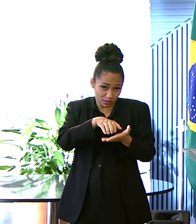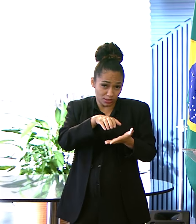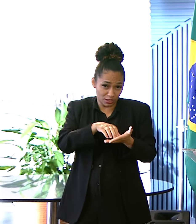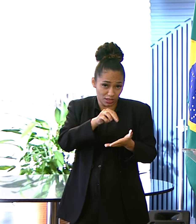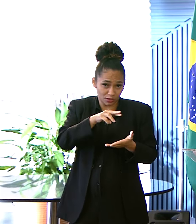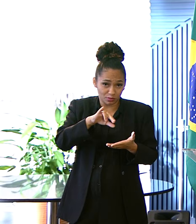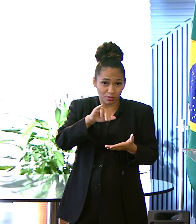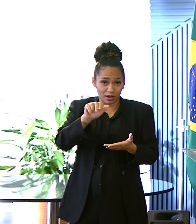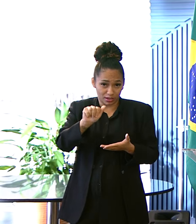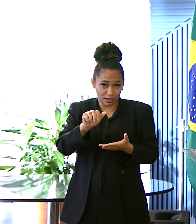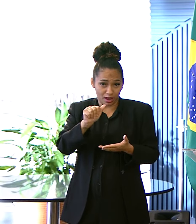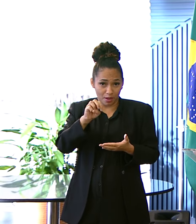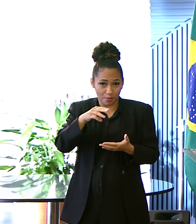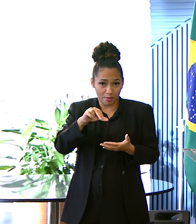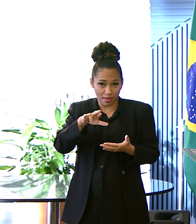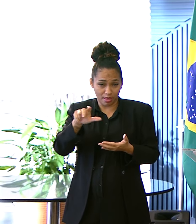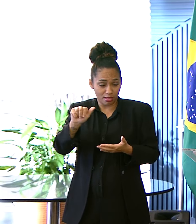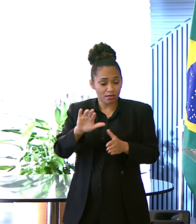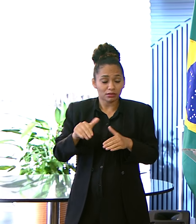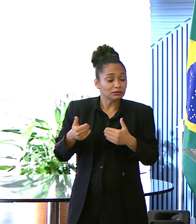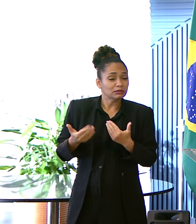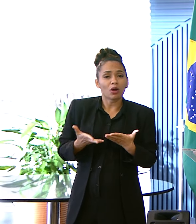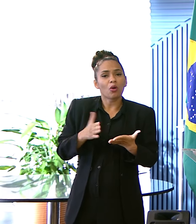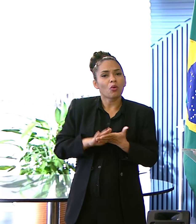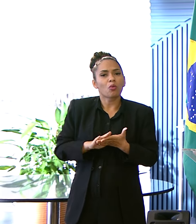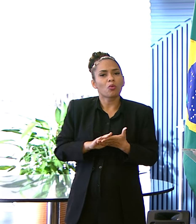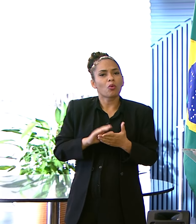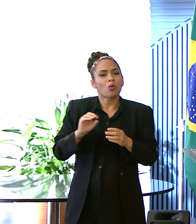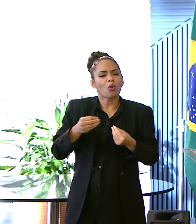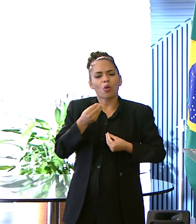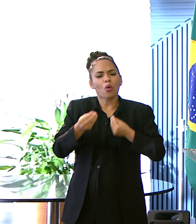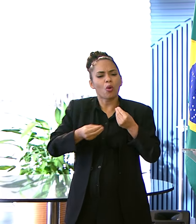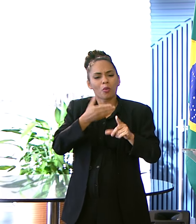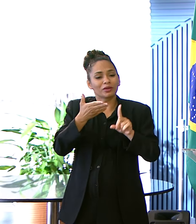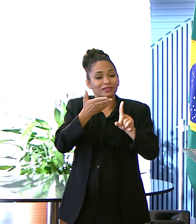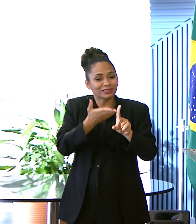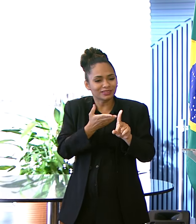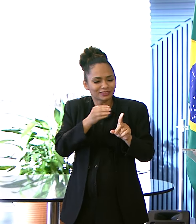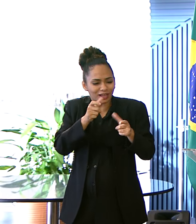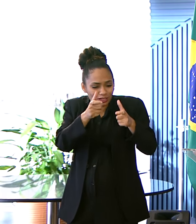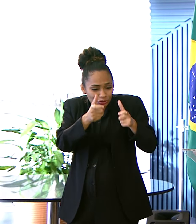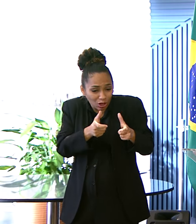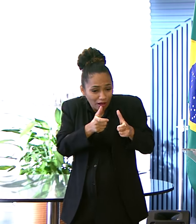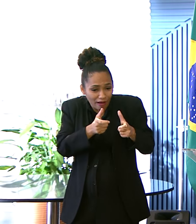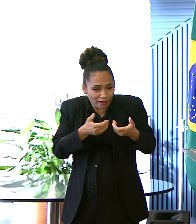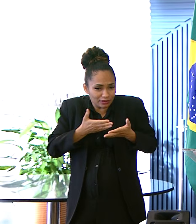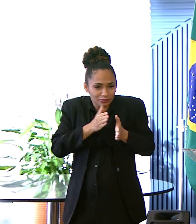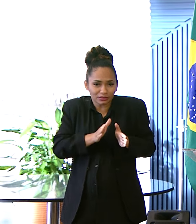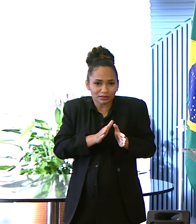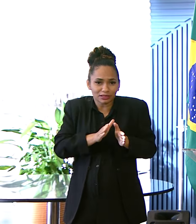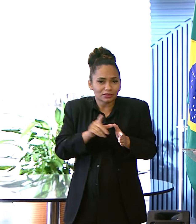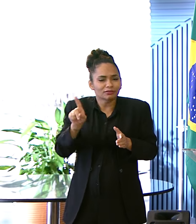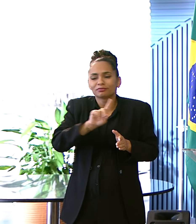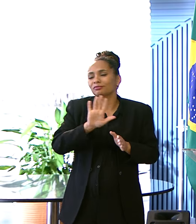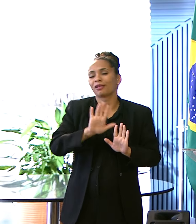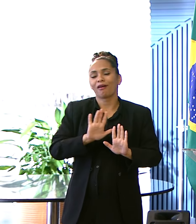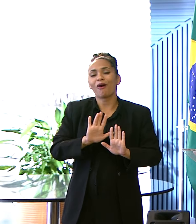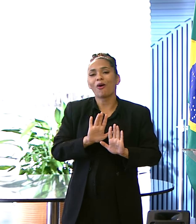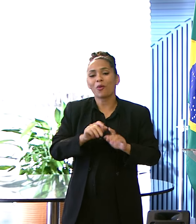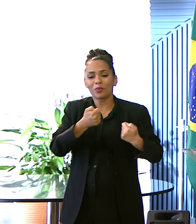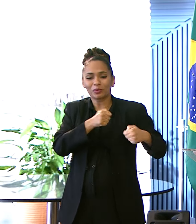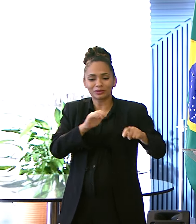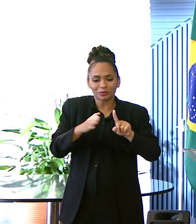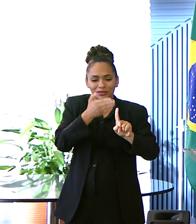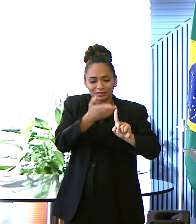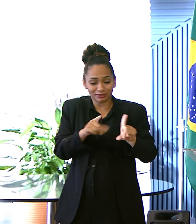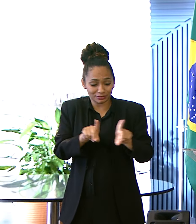Não dá para você Homenagear só a maternidade Você homenageia a equipe Que faz com que essa